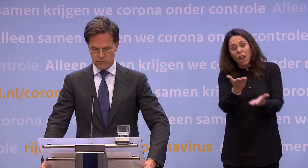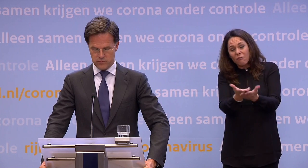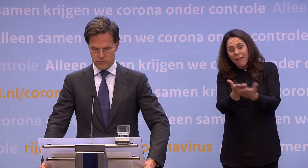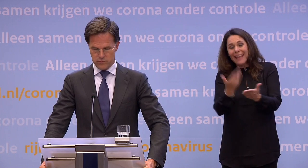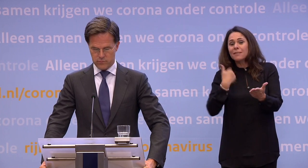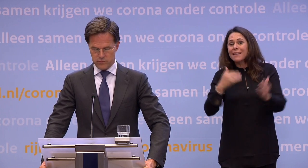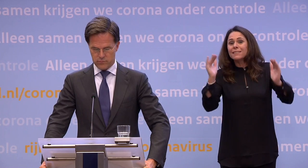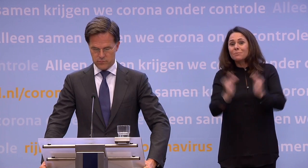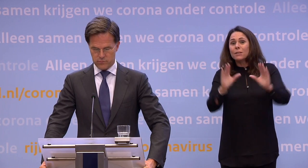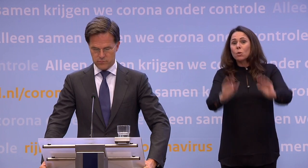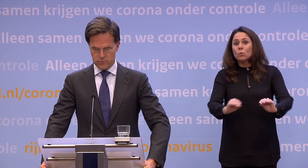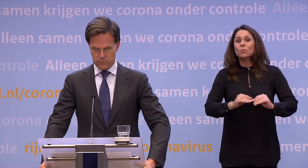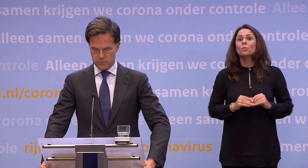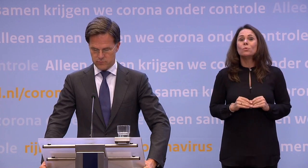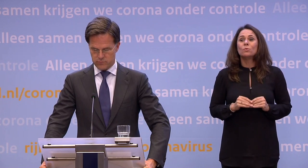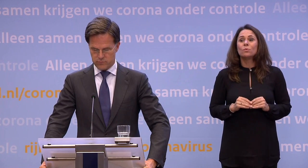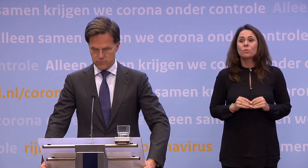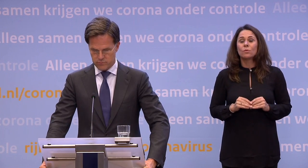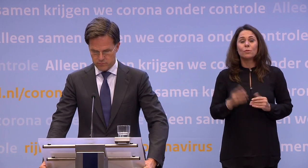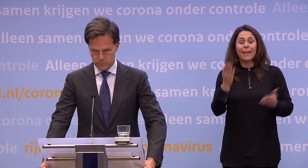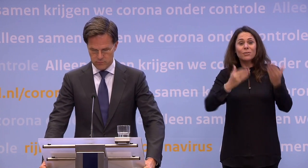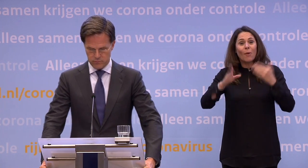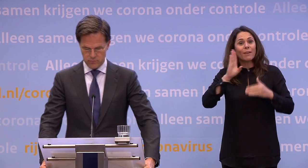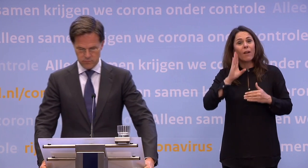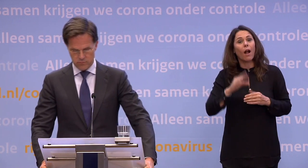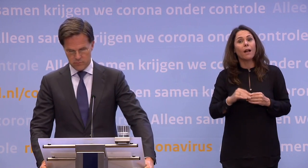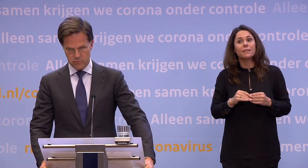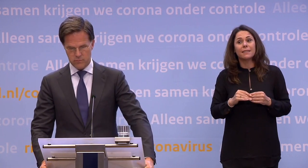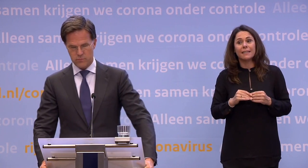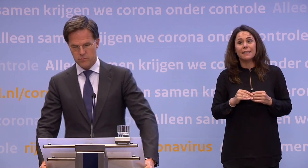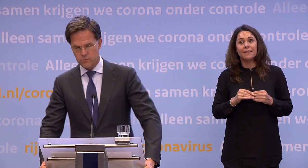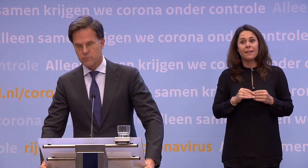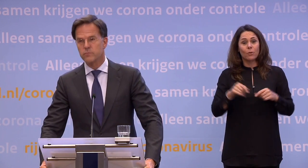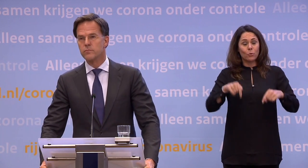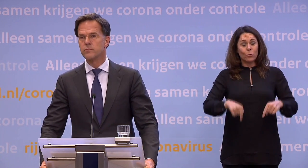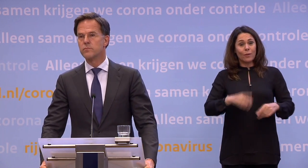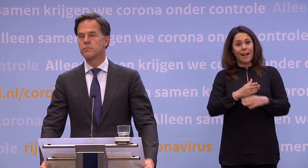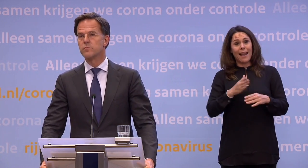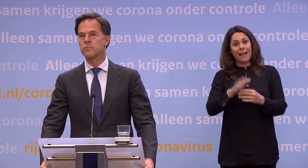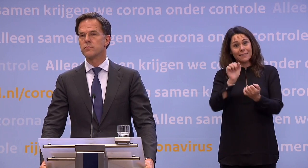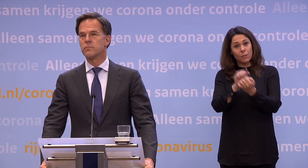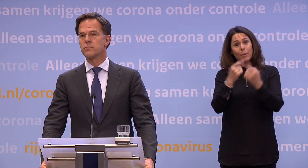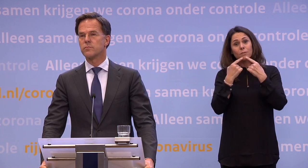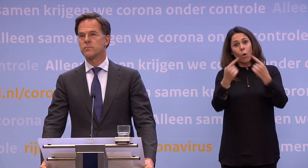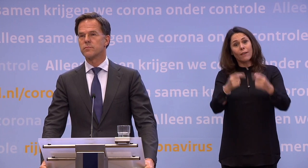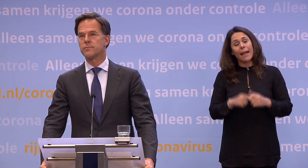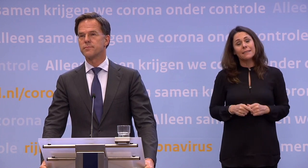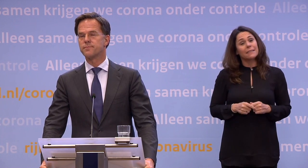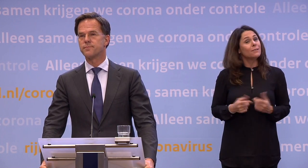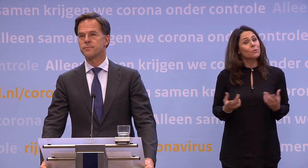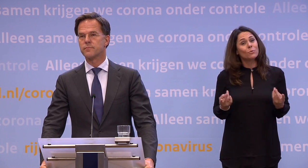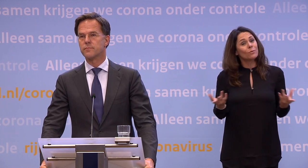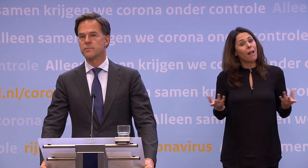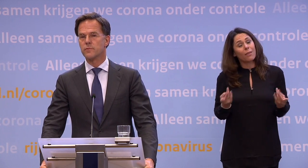het minder zullen doen. En u stoerde ons nu de zomervakantie in met een laatste persconferentie. Dus hoe denkt u dan dat